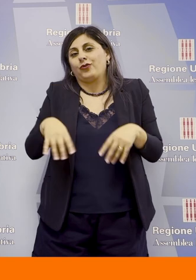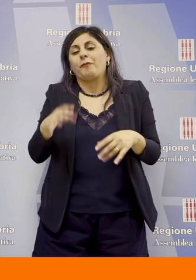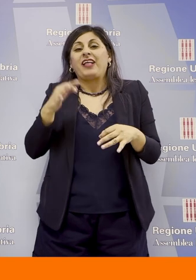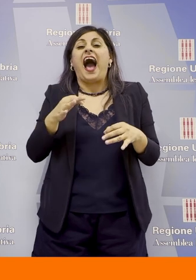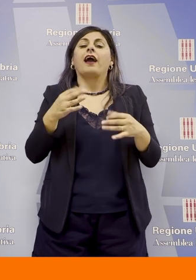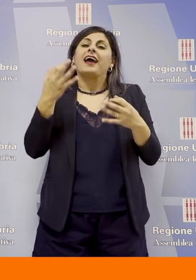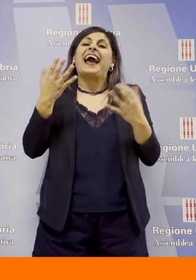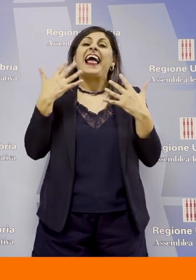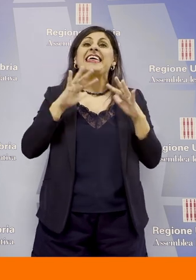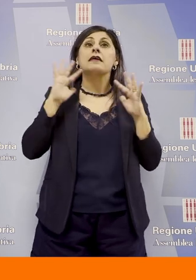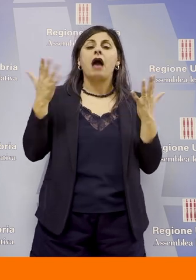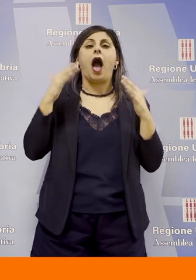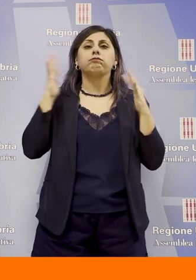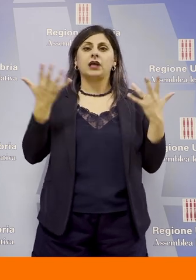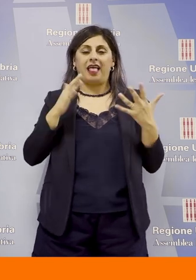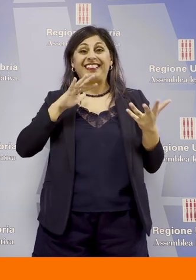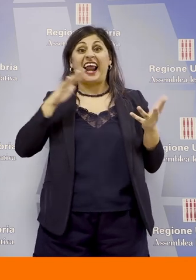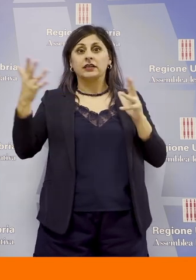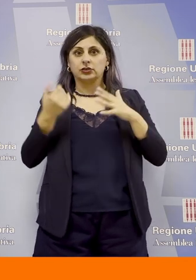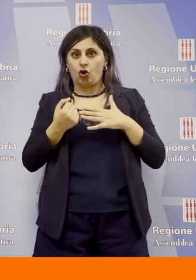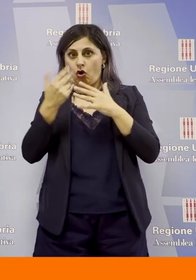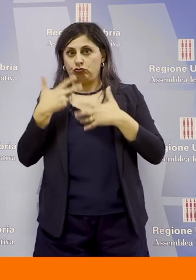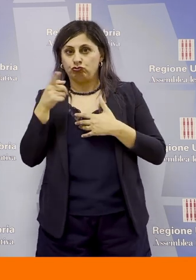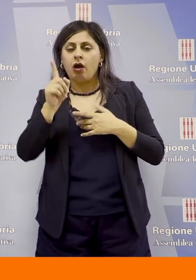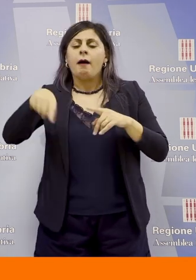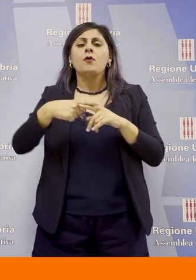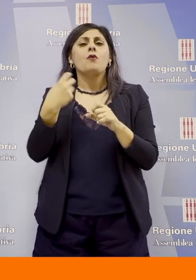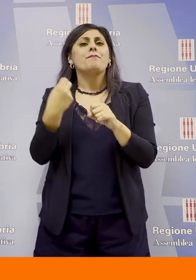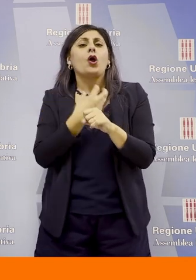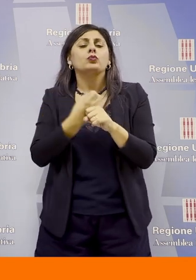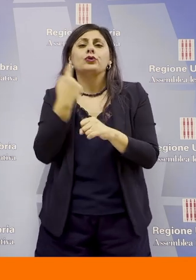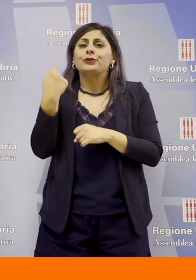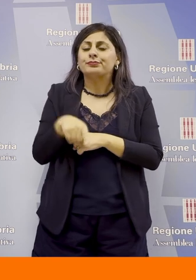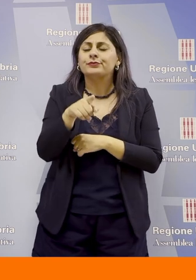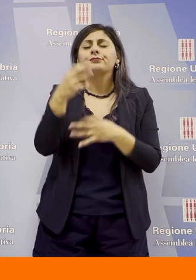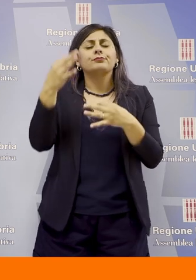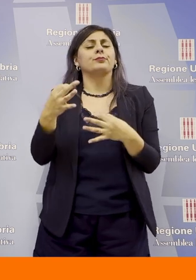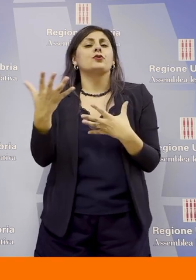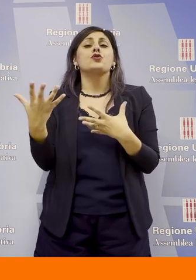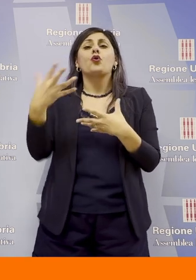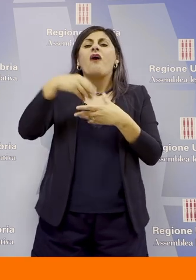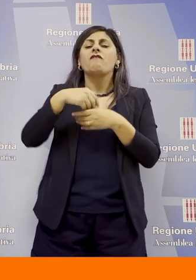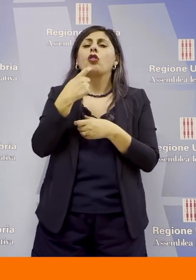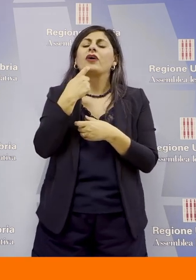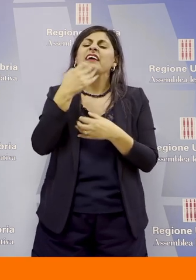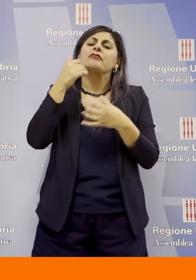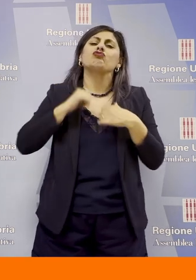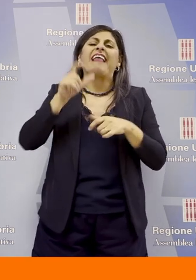transizione climatica e ambientale è una forma di produzione che coinvolge direttamente i cittadini